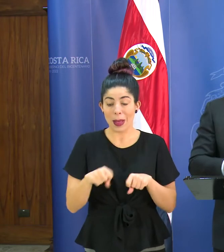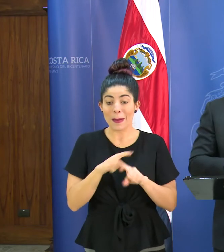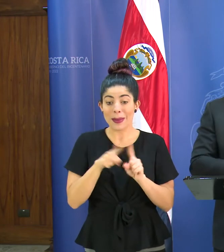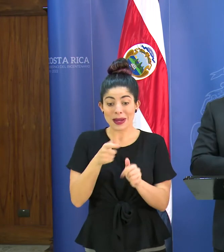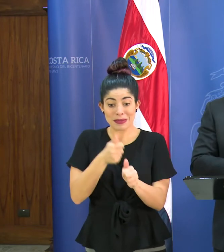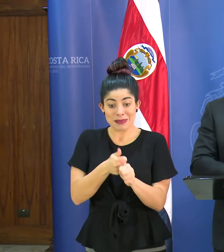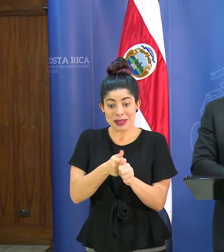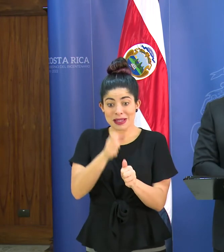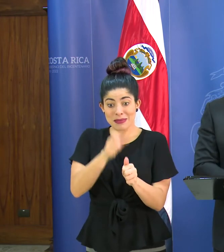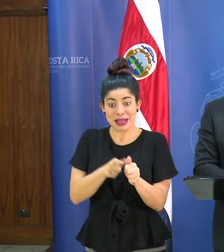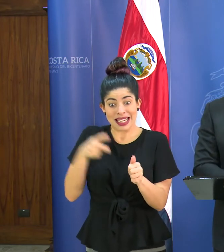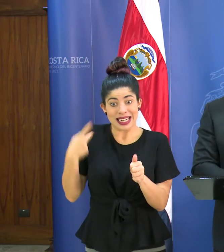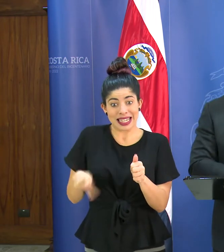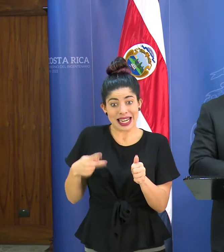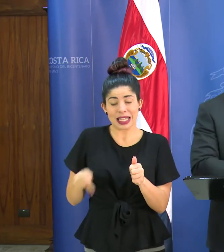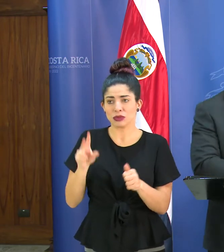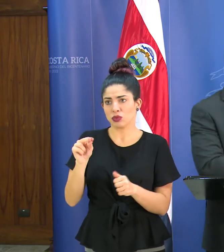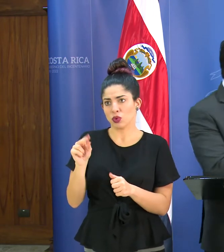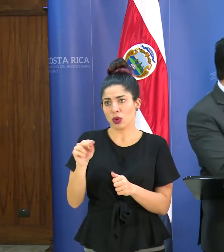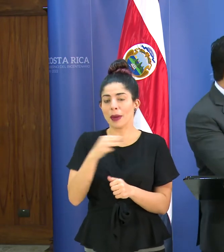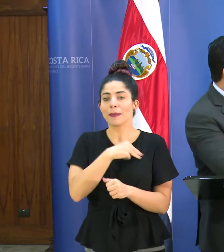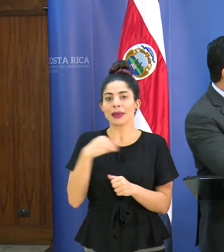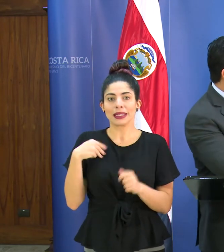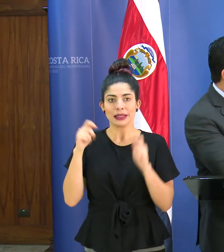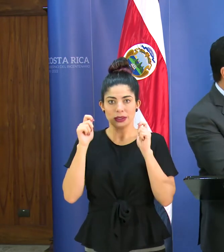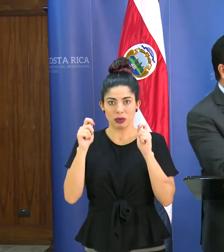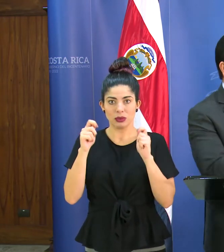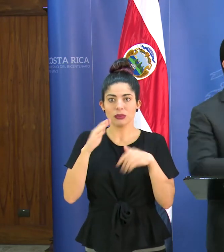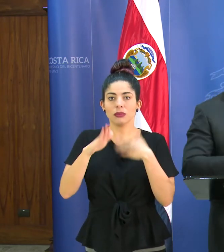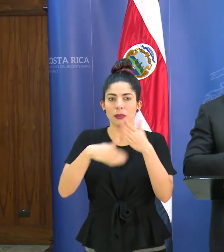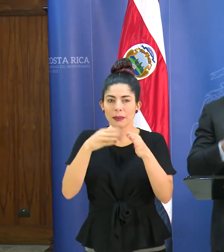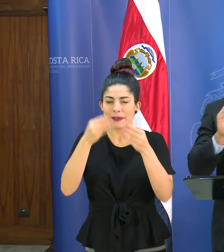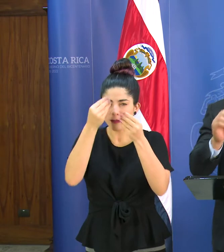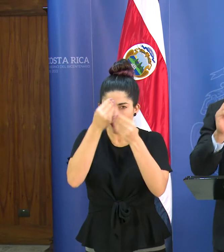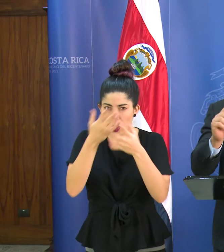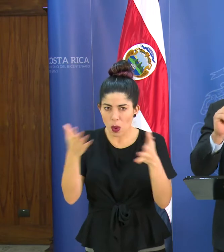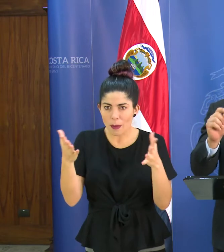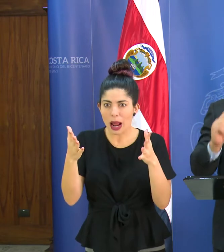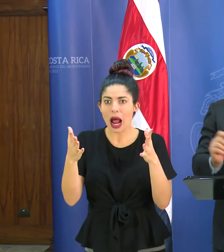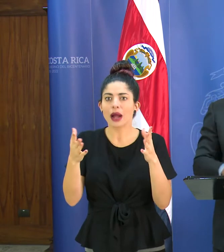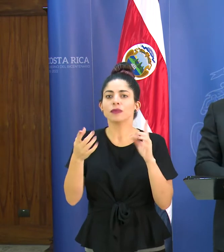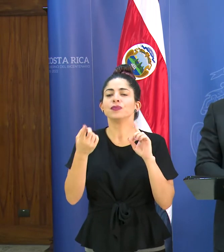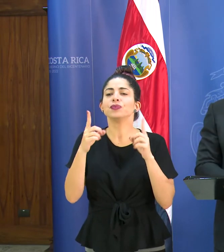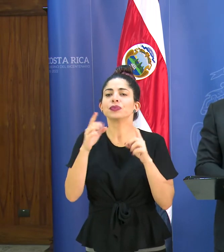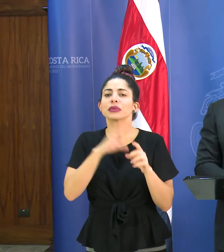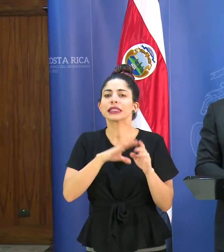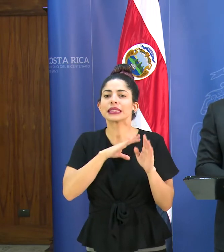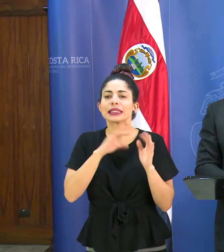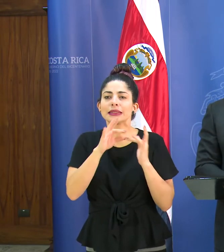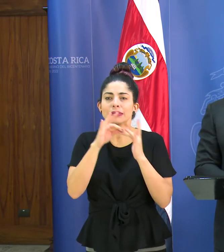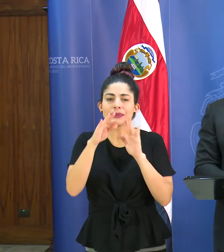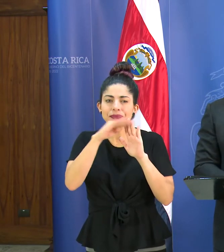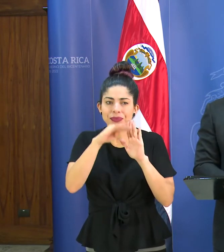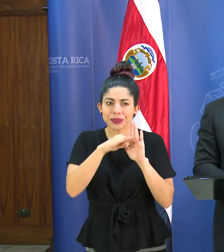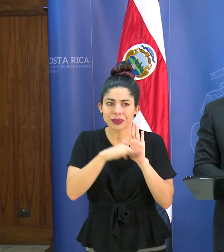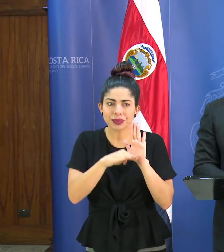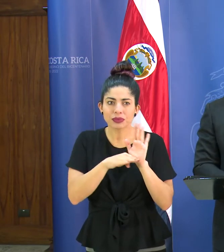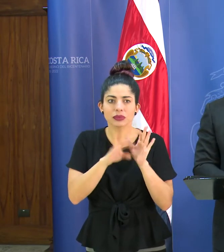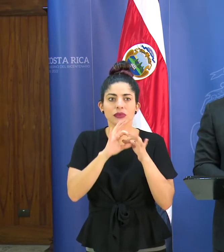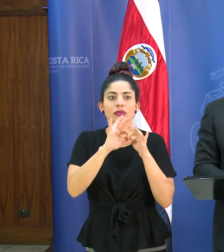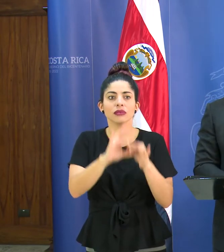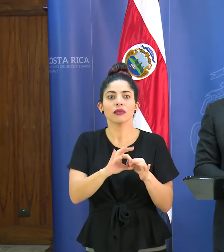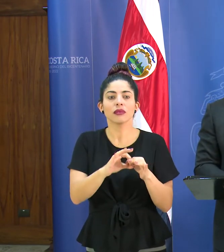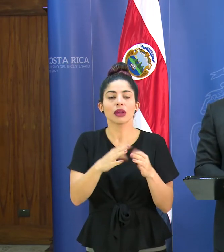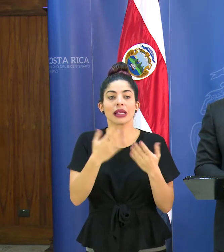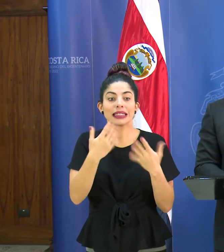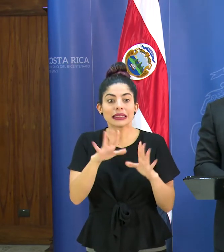están dentro de los grupos de riesgo. La ministra de educación informará sobre las particularidades en relación a lo que